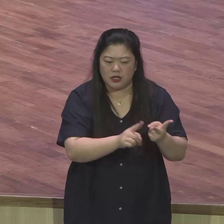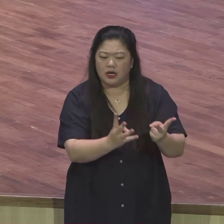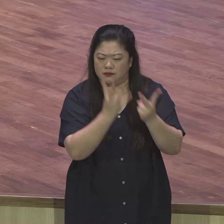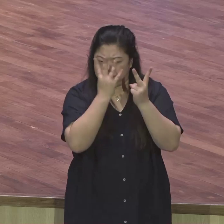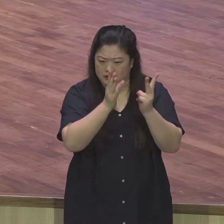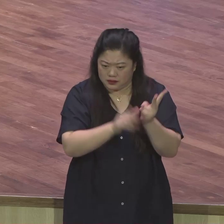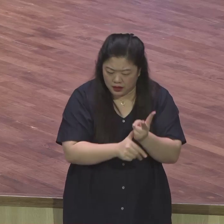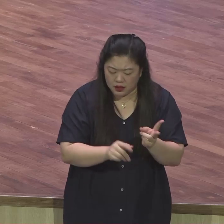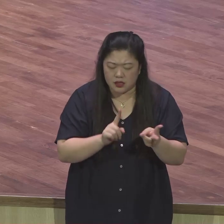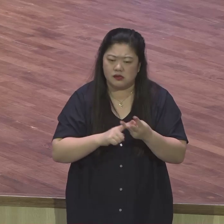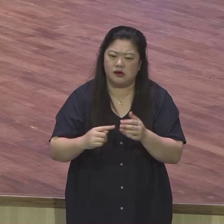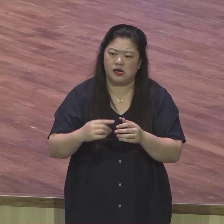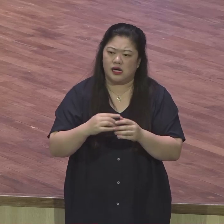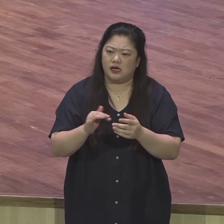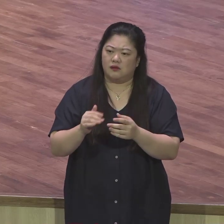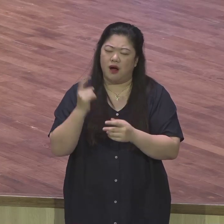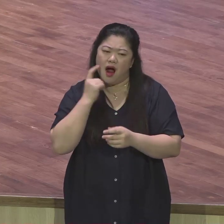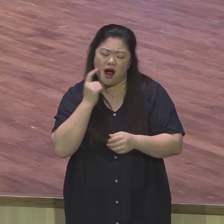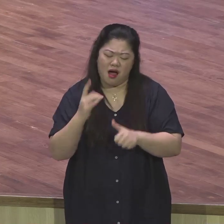주신 이 꿈이 이루어지게 하실 것이다.